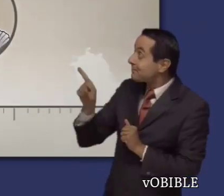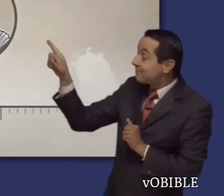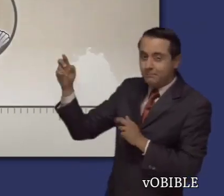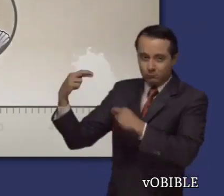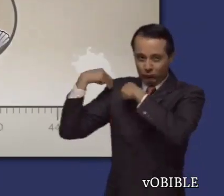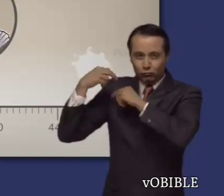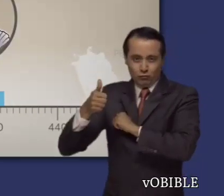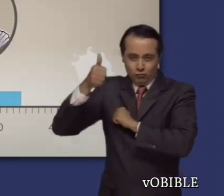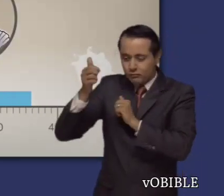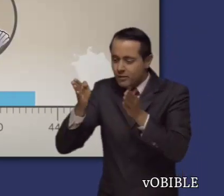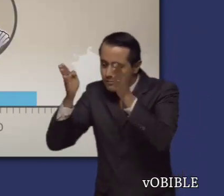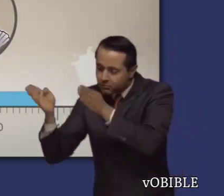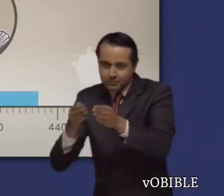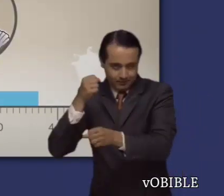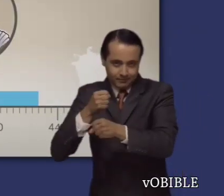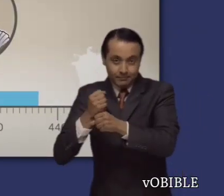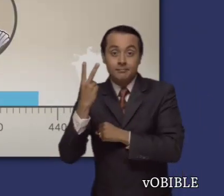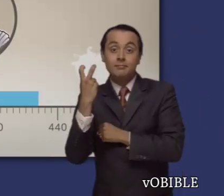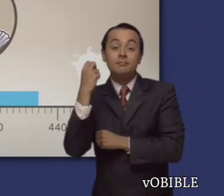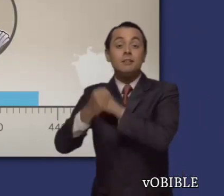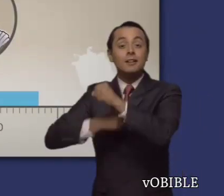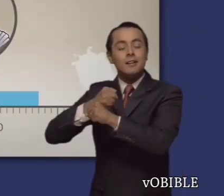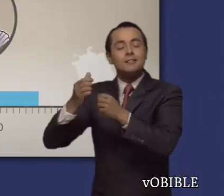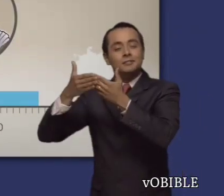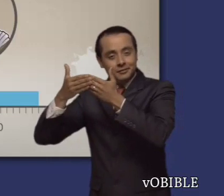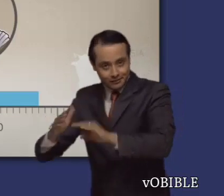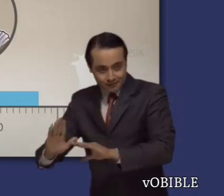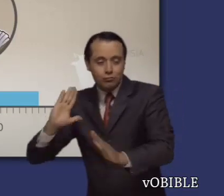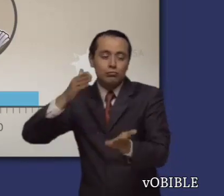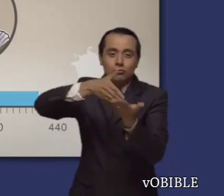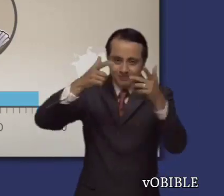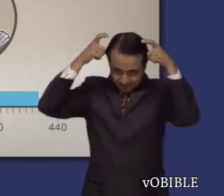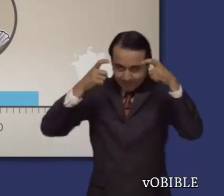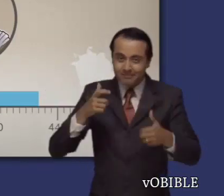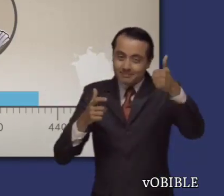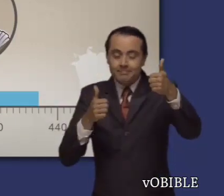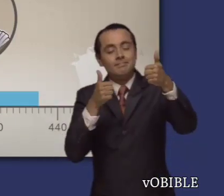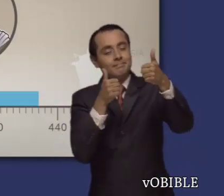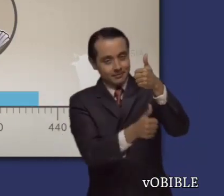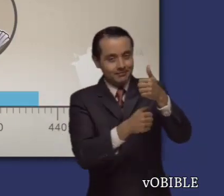Nehemias siguió siendo gobernador durante 12 años y después regresó a la corte del rey Artajerjes.